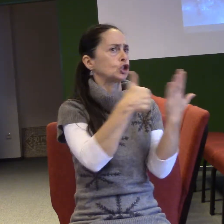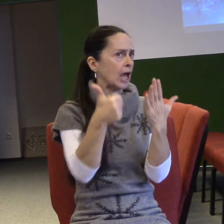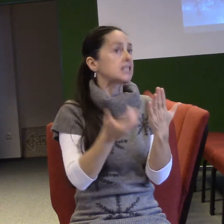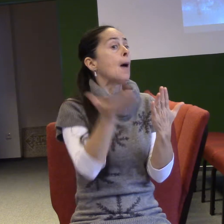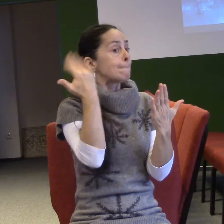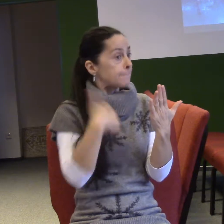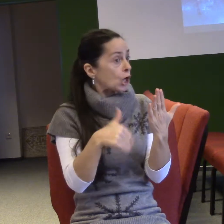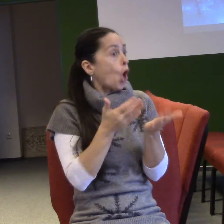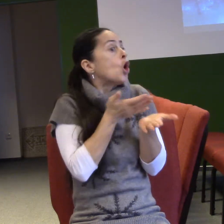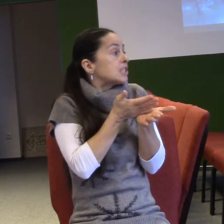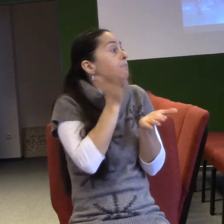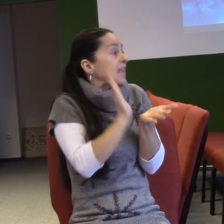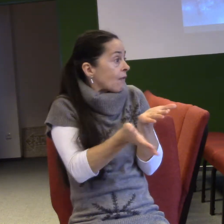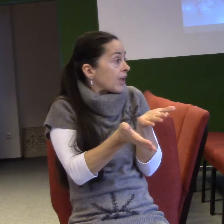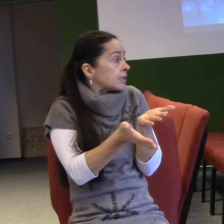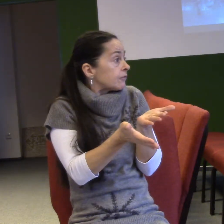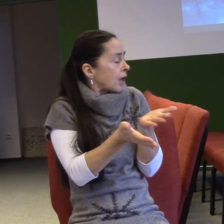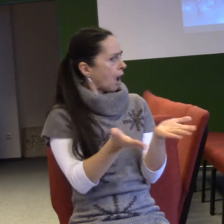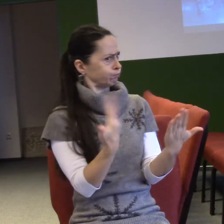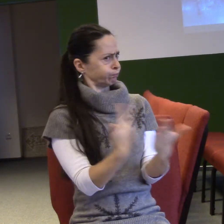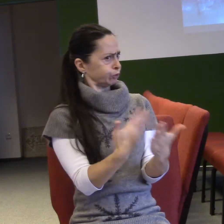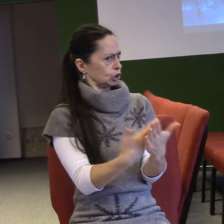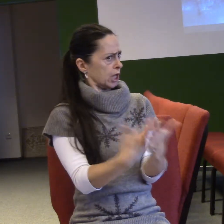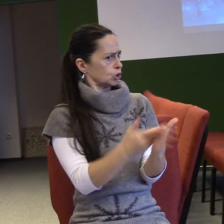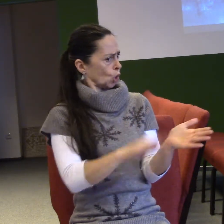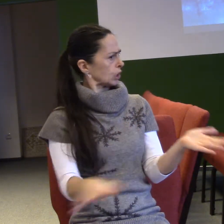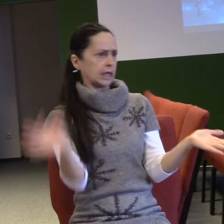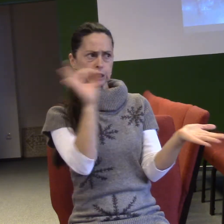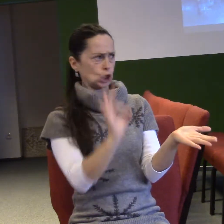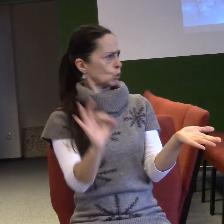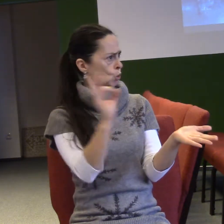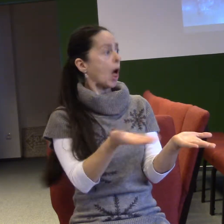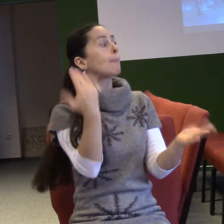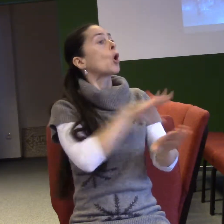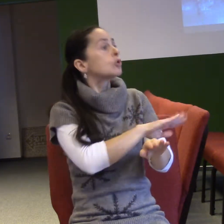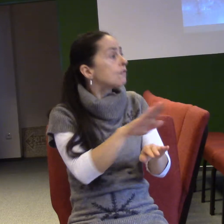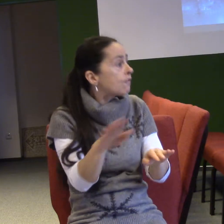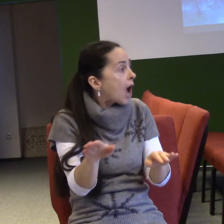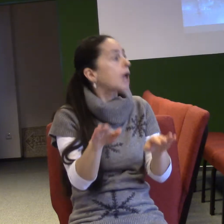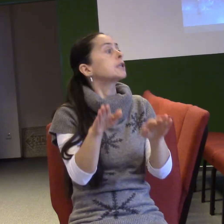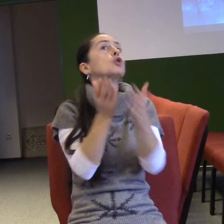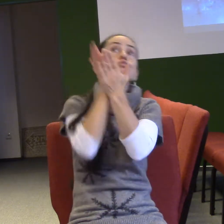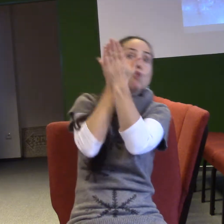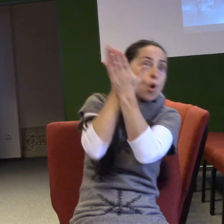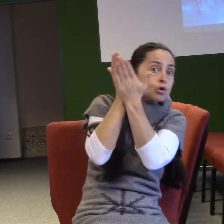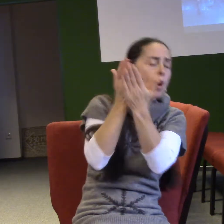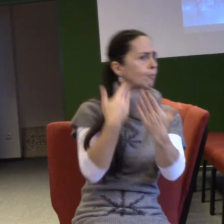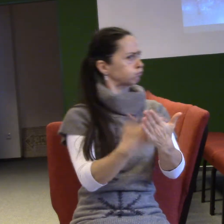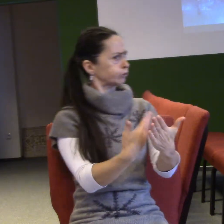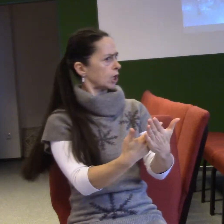neměli dítě. Je tam popisován, že byli zbožní, chodili po božích cestách a přesto byli bezdětní.